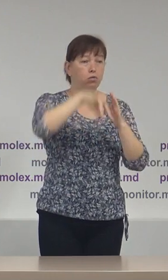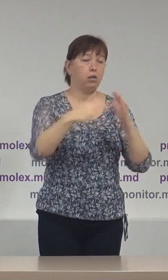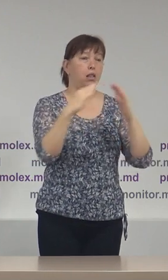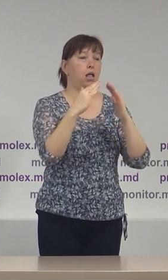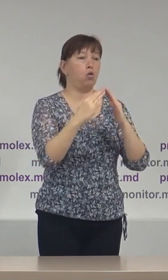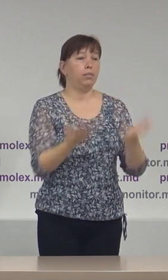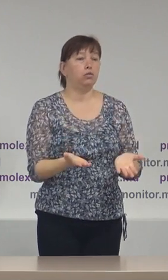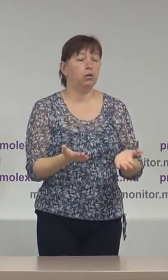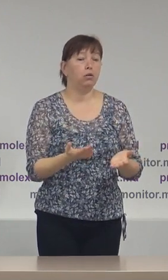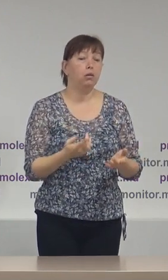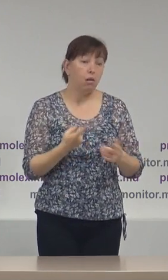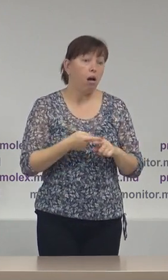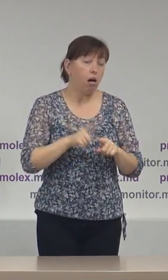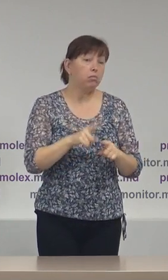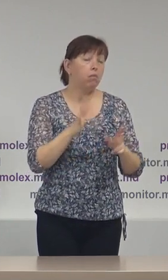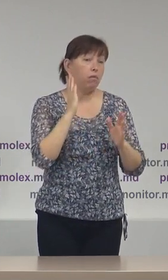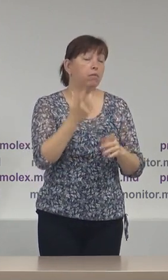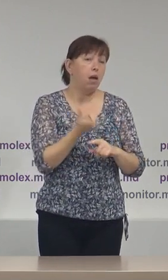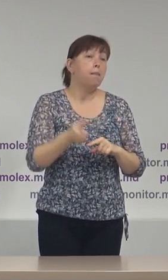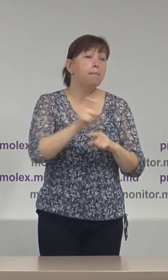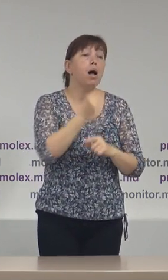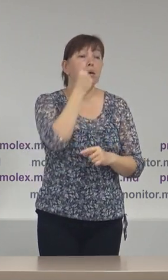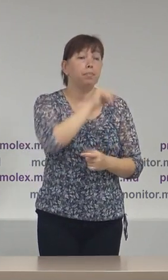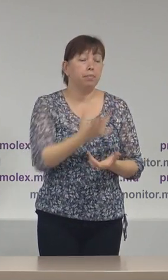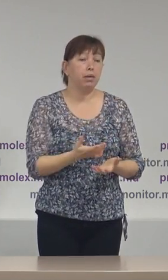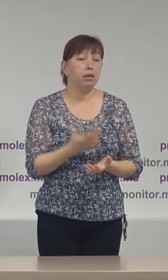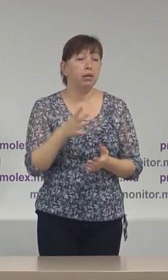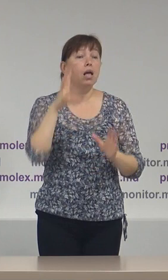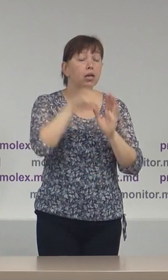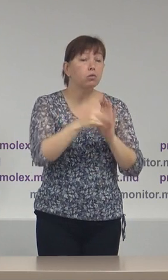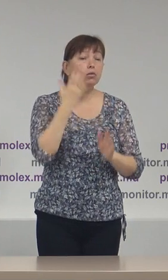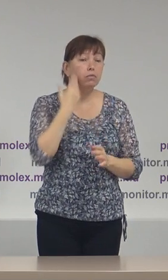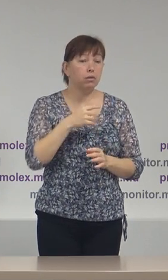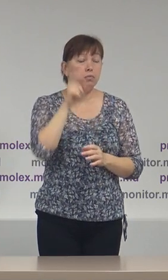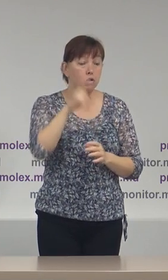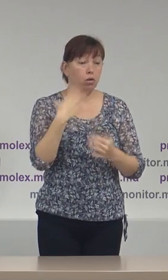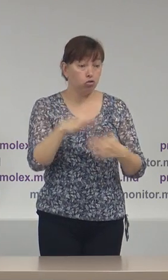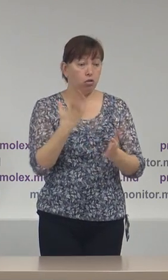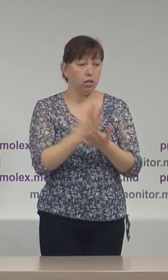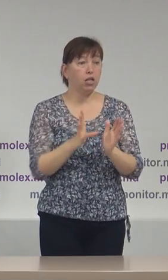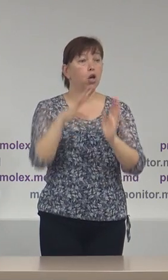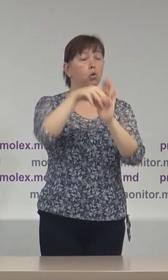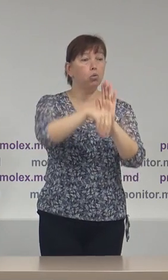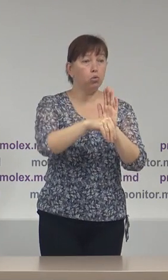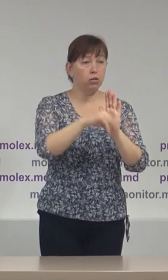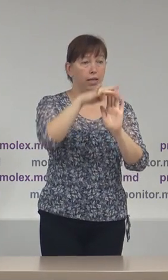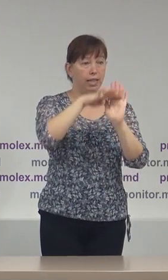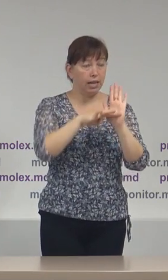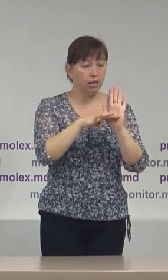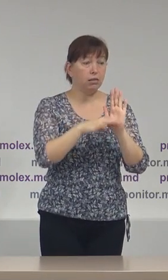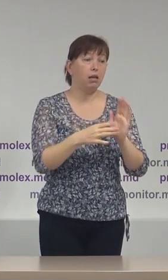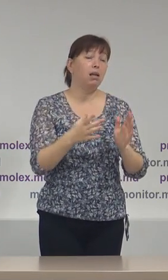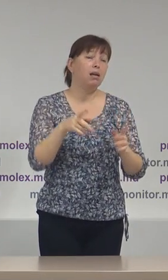domiciliu. Și aceasta să fie foarte clar menționat, inclusiv atunci când persoana se include în lista fie